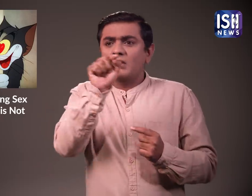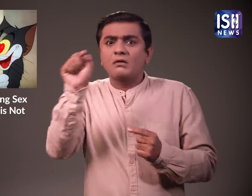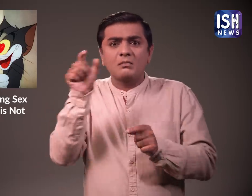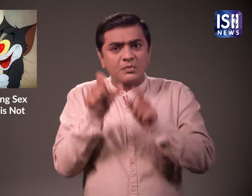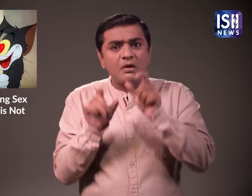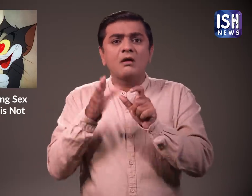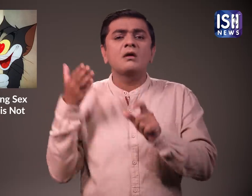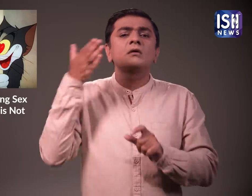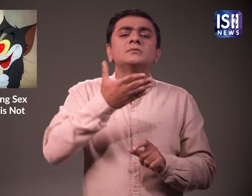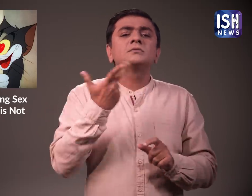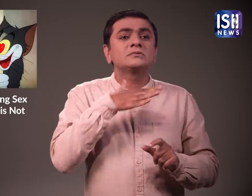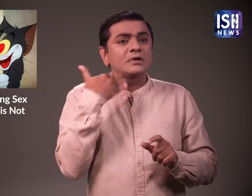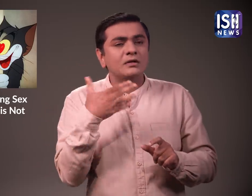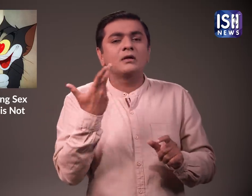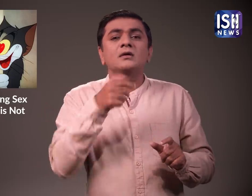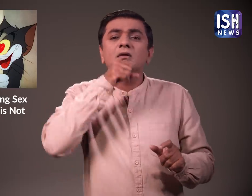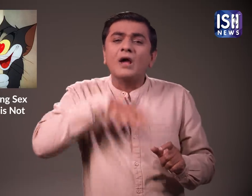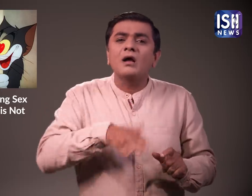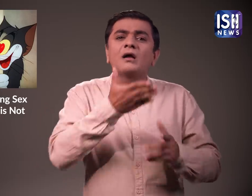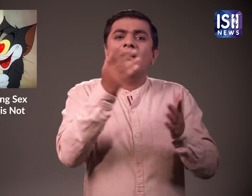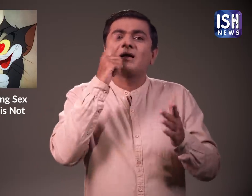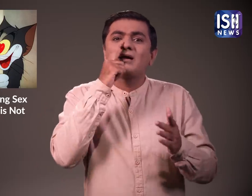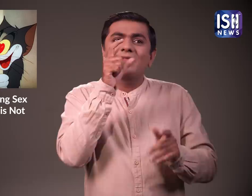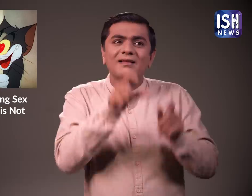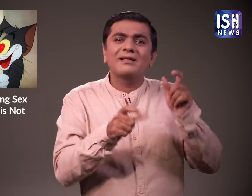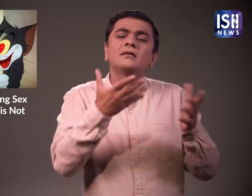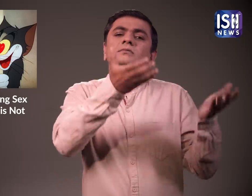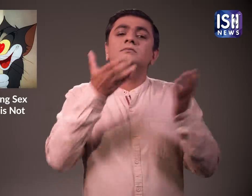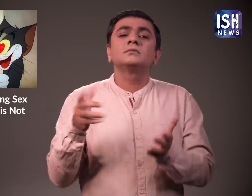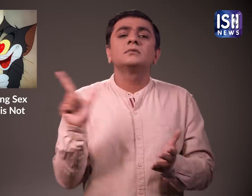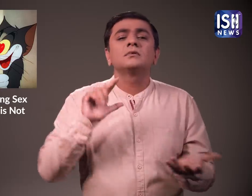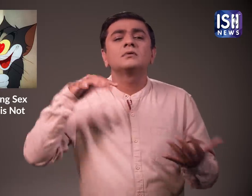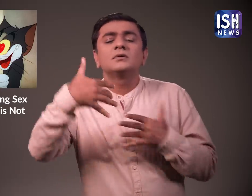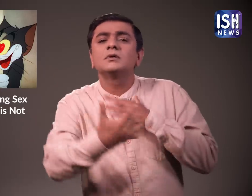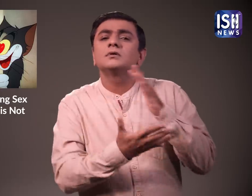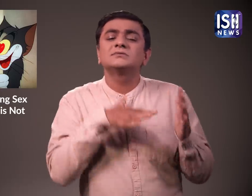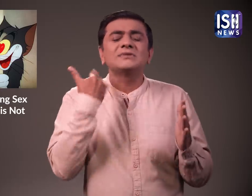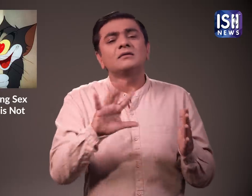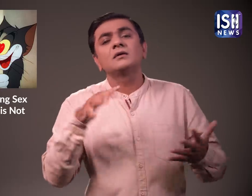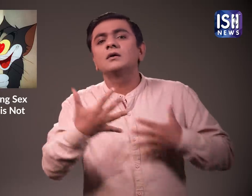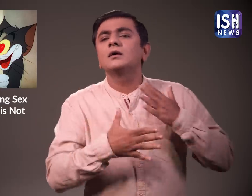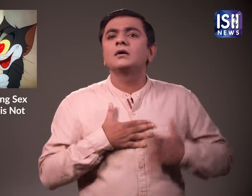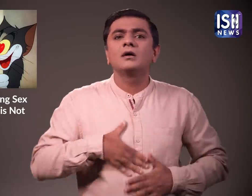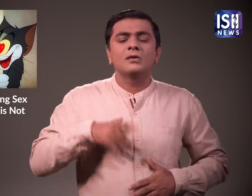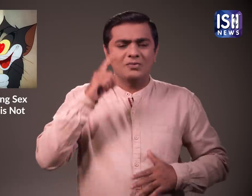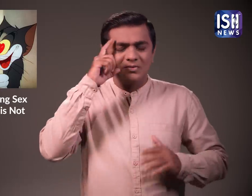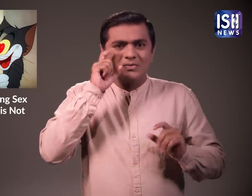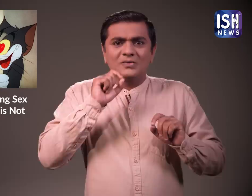समस्या है वे युवा मुरुत लड़कियों के शरीर पर यौन हमला करने से आनन प्राप्त करते हैं